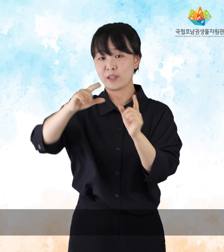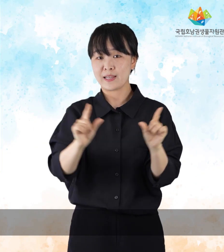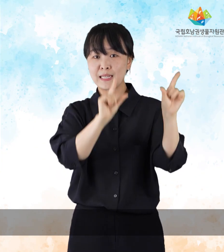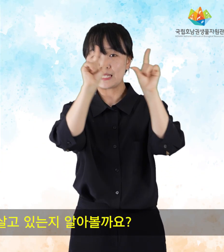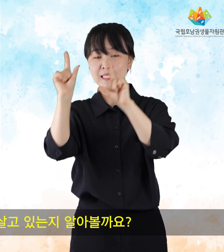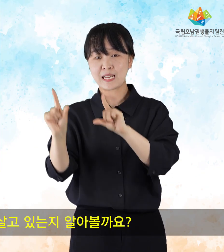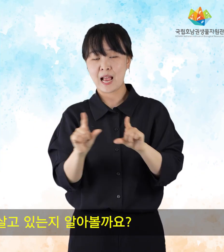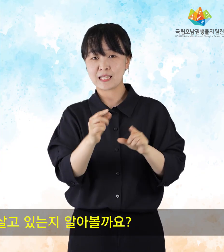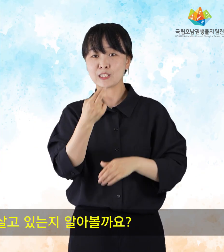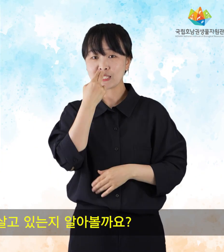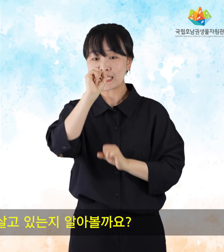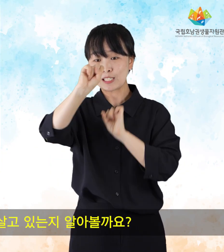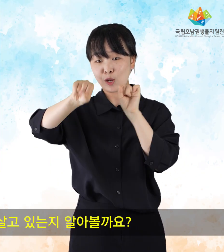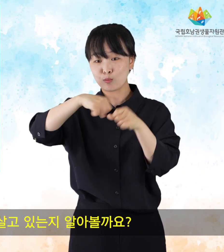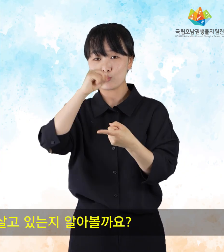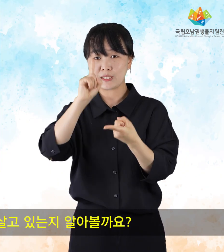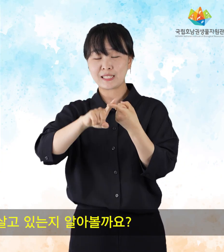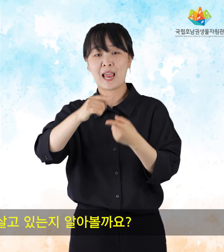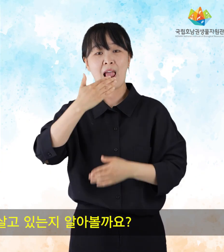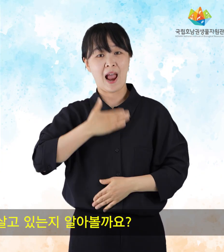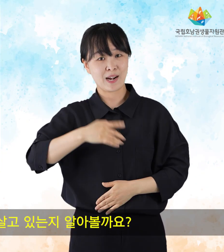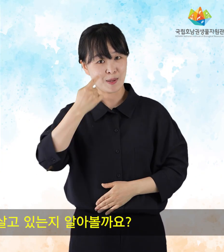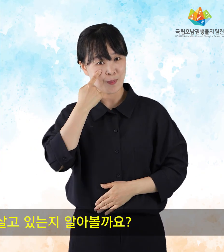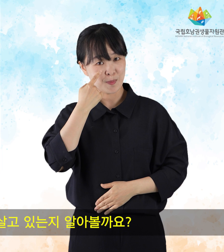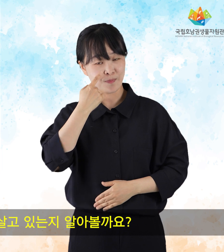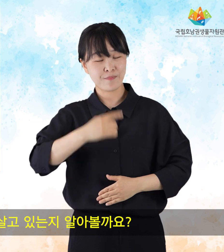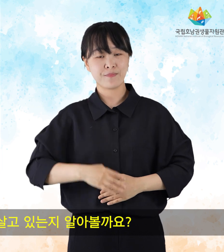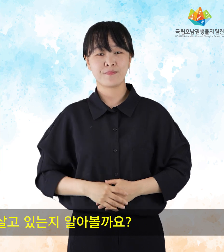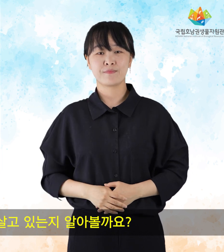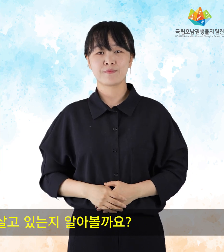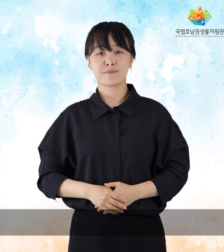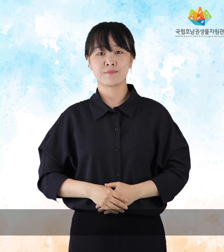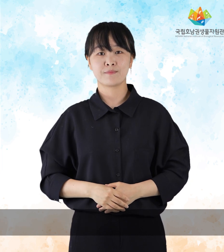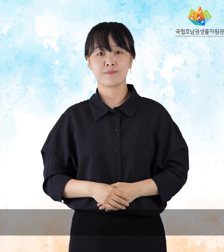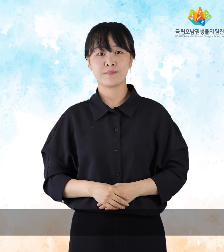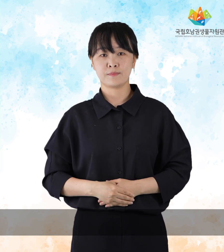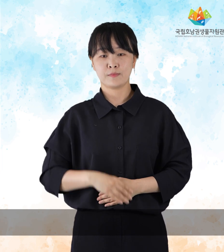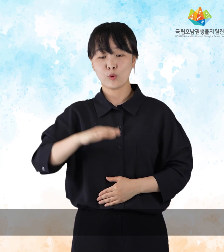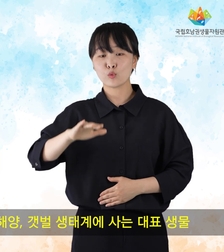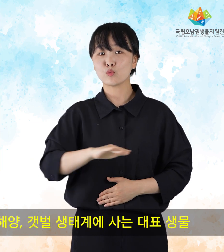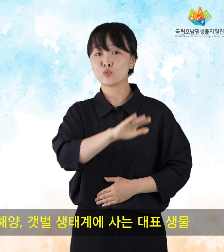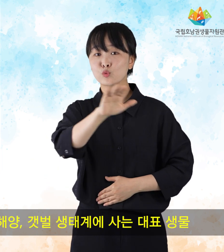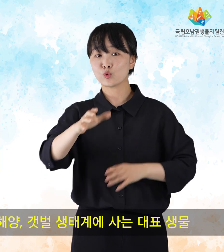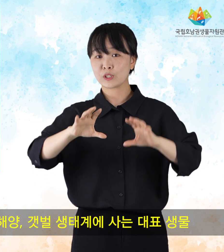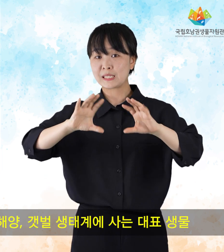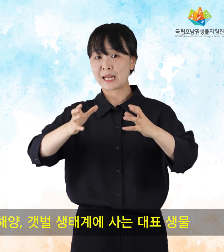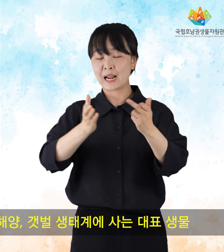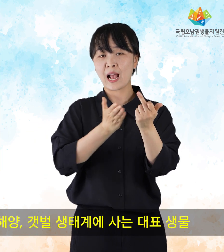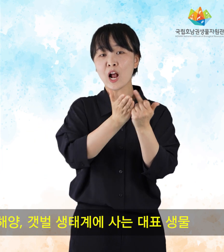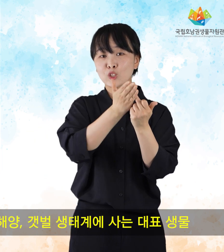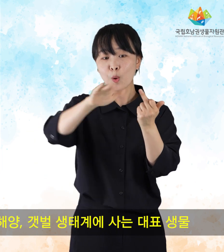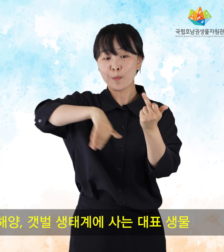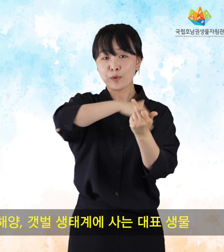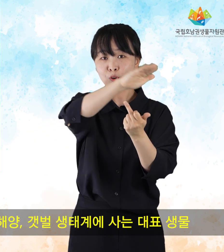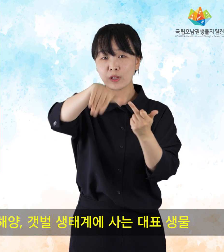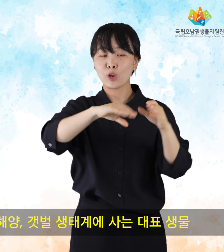어떤 생물들이 살고 있는지 알아볼까요? 우리나라 섬 연한의 육지,